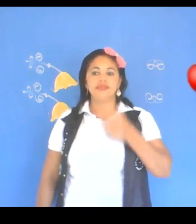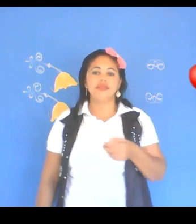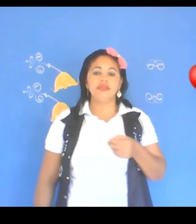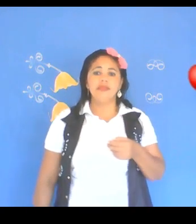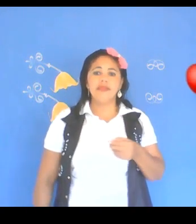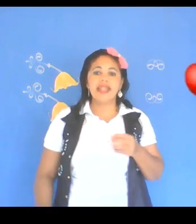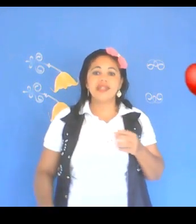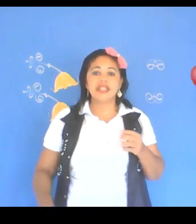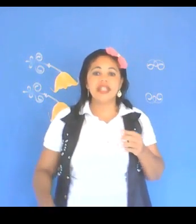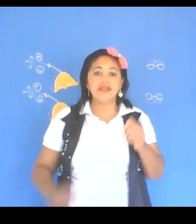Melancia.